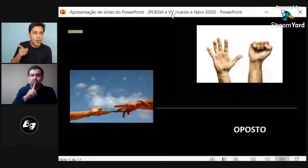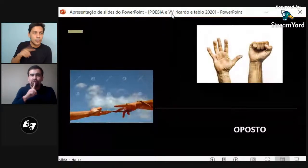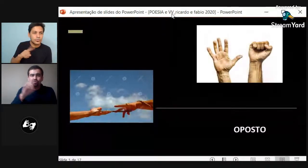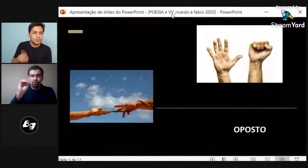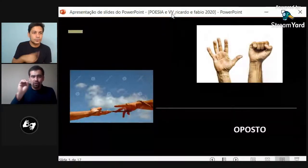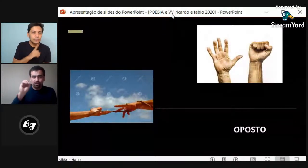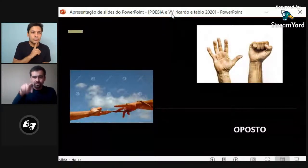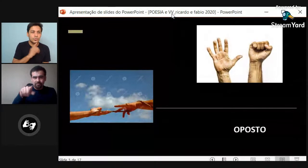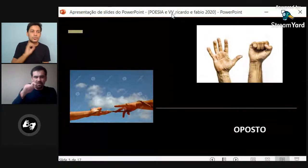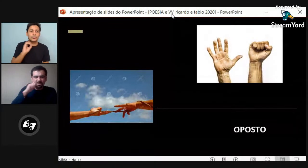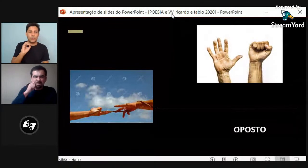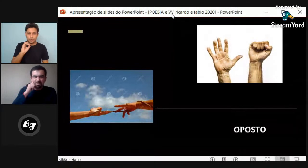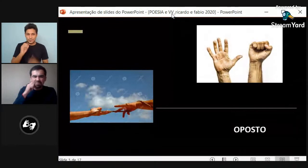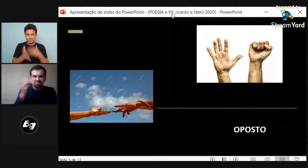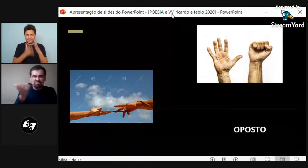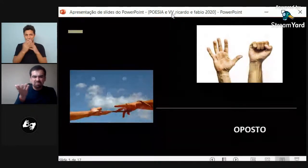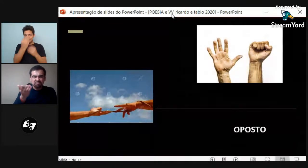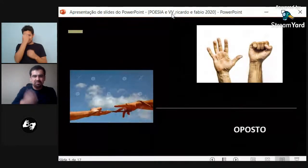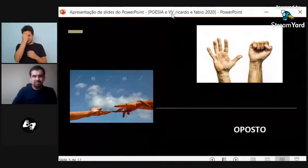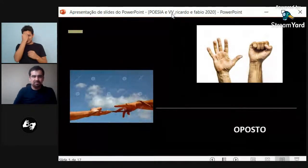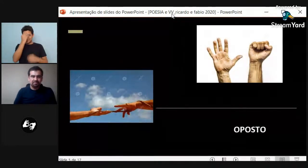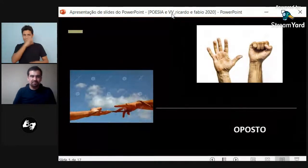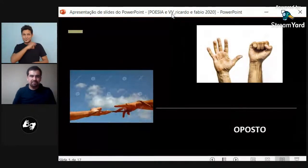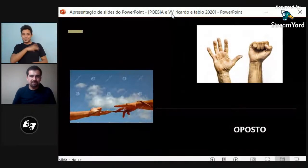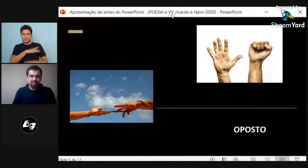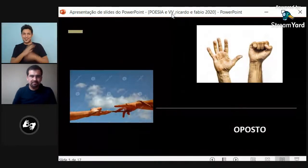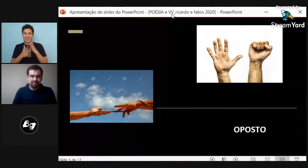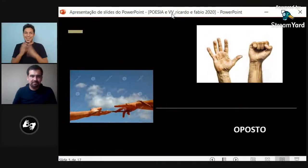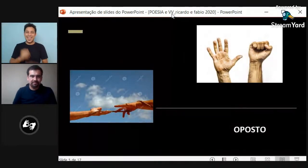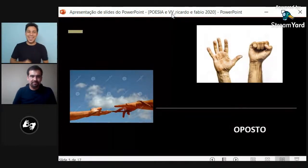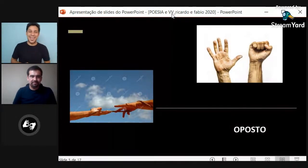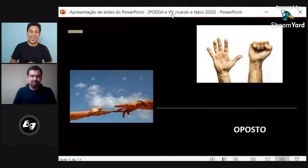Este es un opuesto. ¿A qué se refiere?